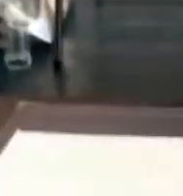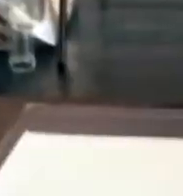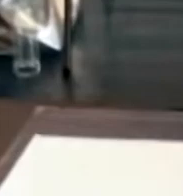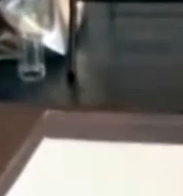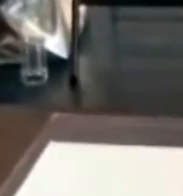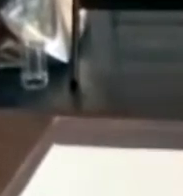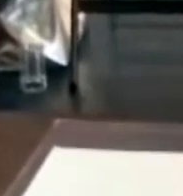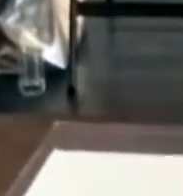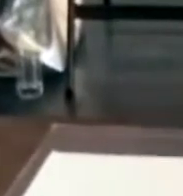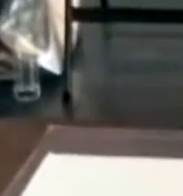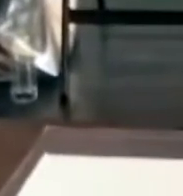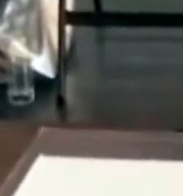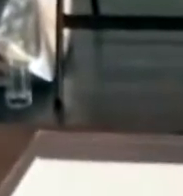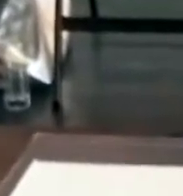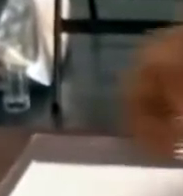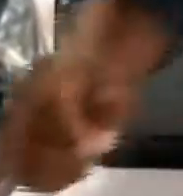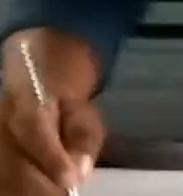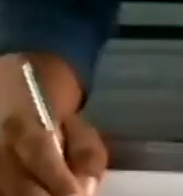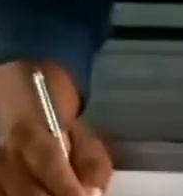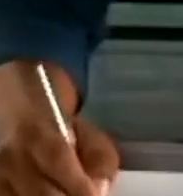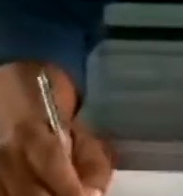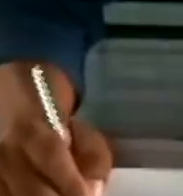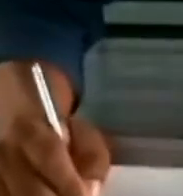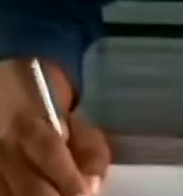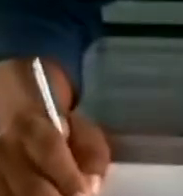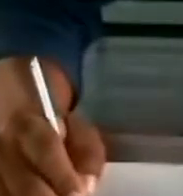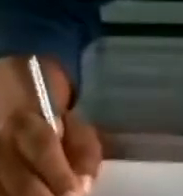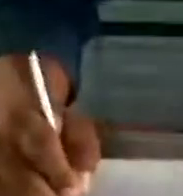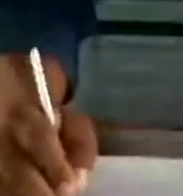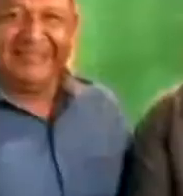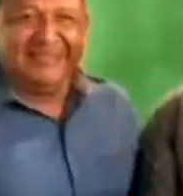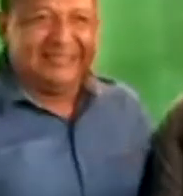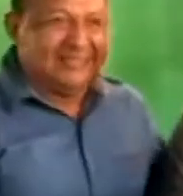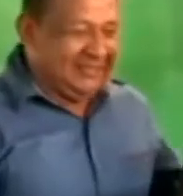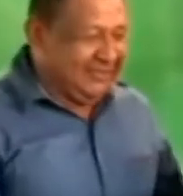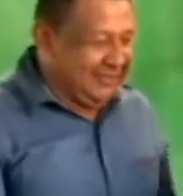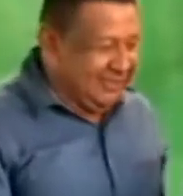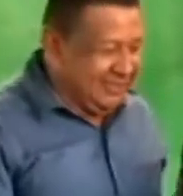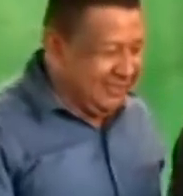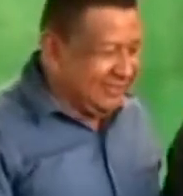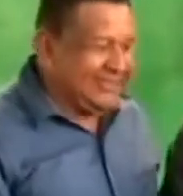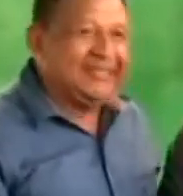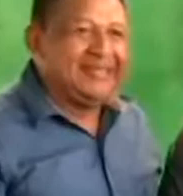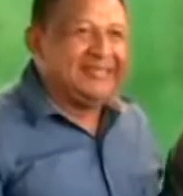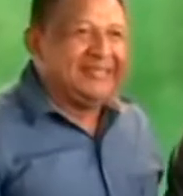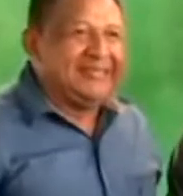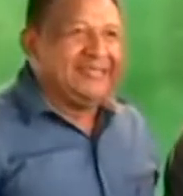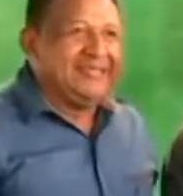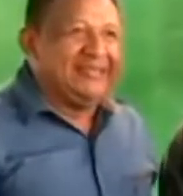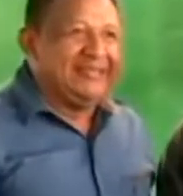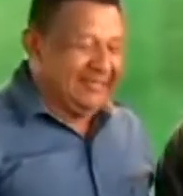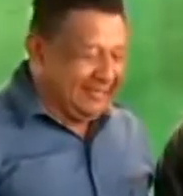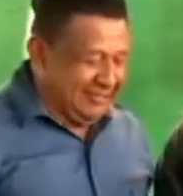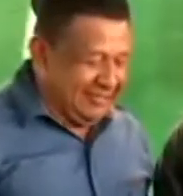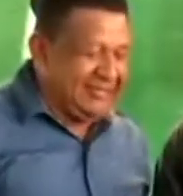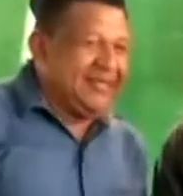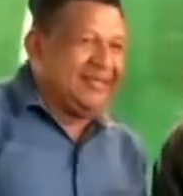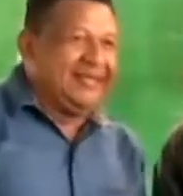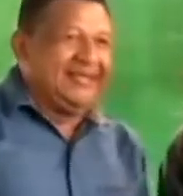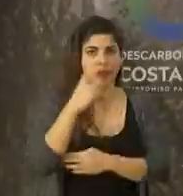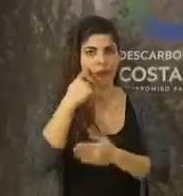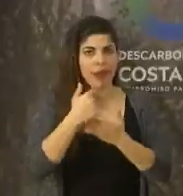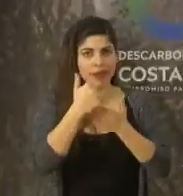entre sus funciones, en primera instancia, la revisión y aprobación de la metodología de trabajo de cada una de las mesas que se van a instaurar.